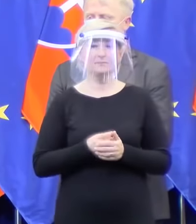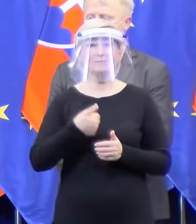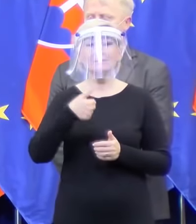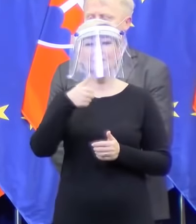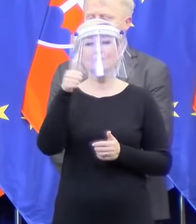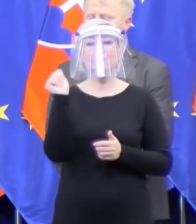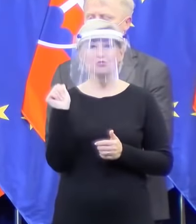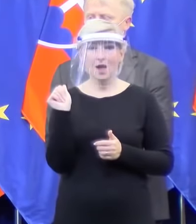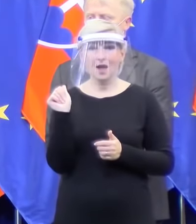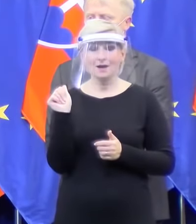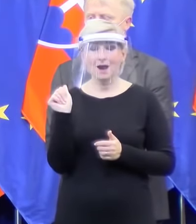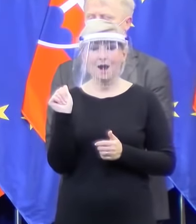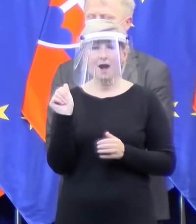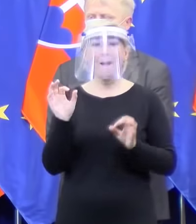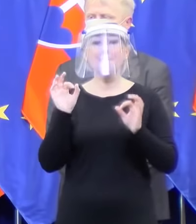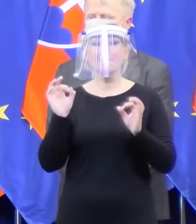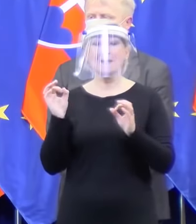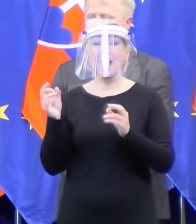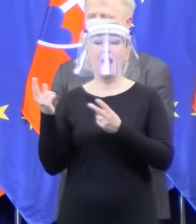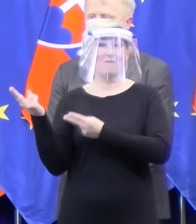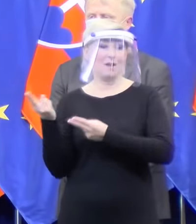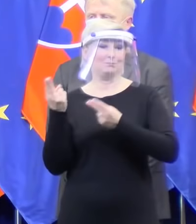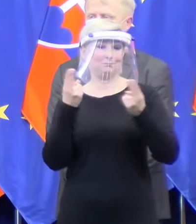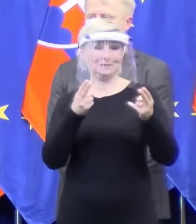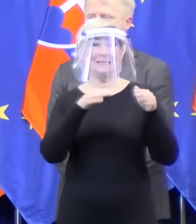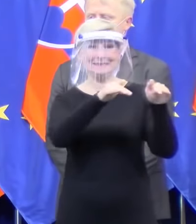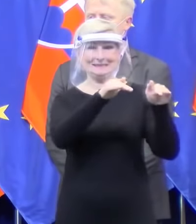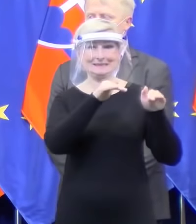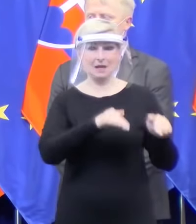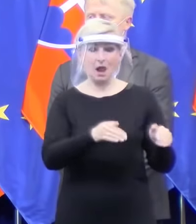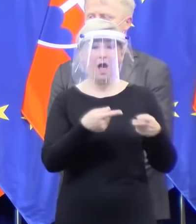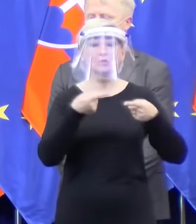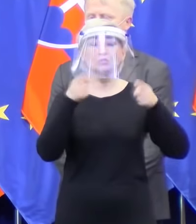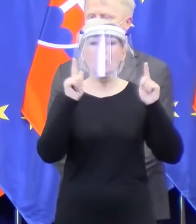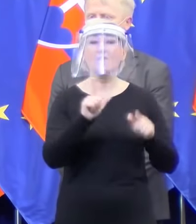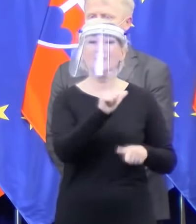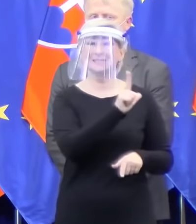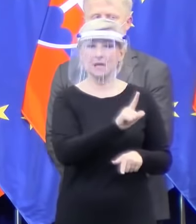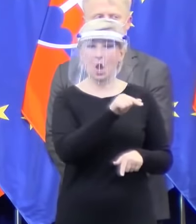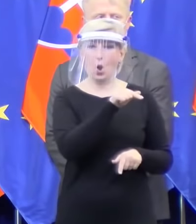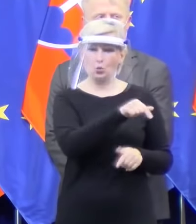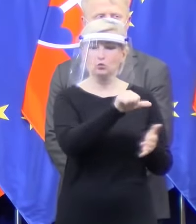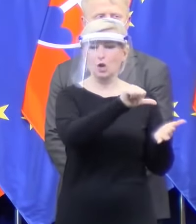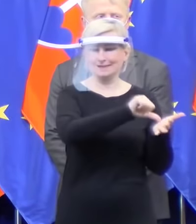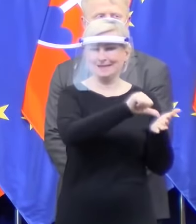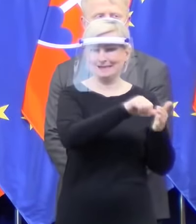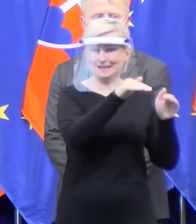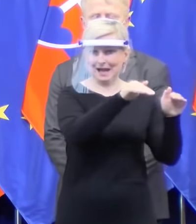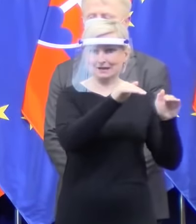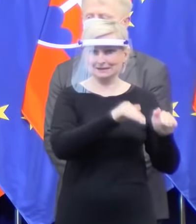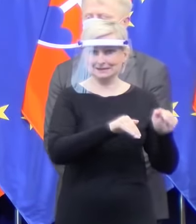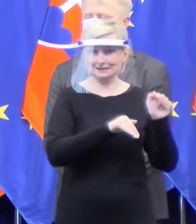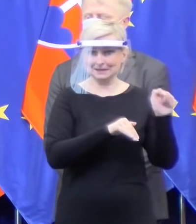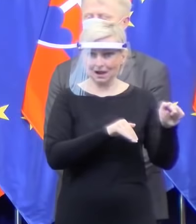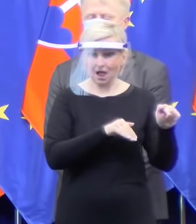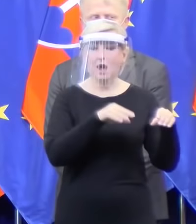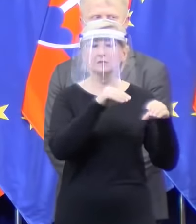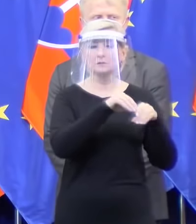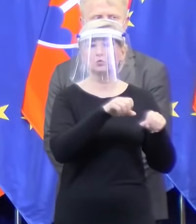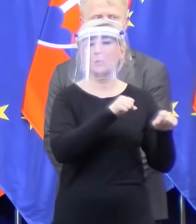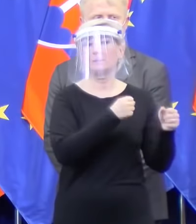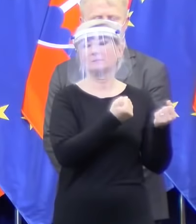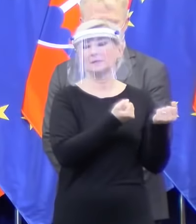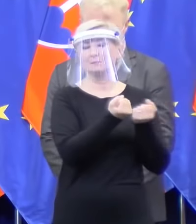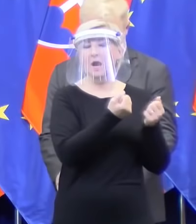do skladu Slovenskej Ľubči, do centrálneho skladu aj z právy štátnych